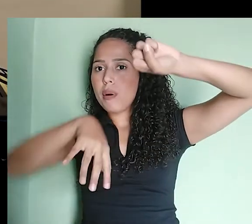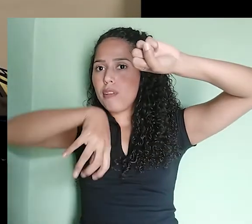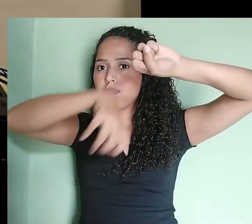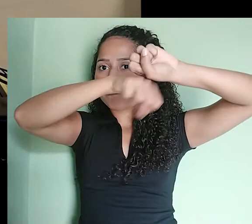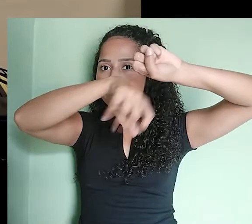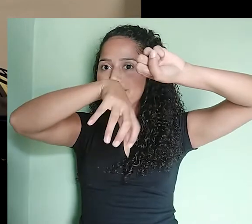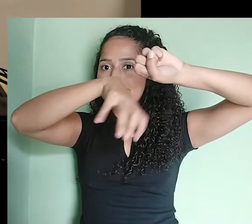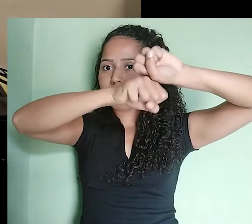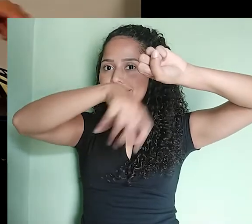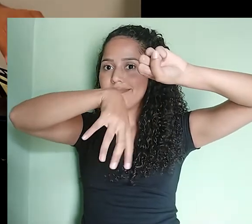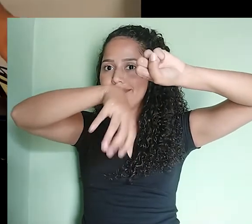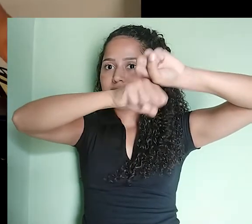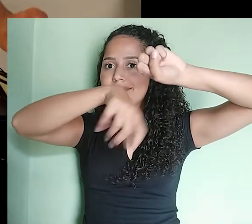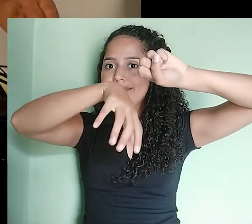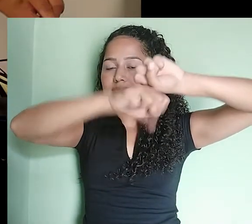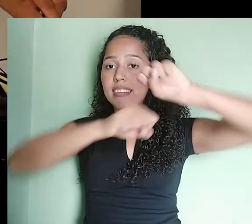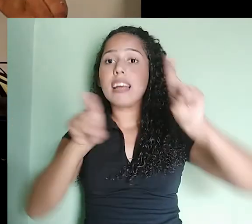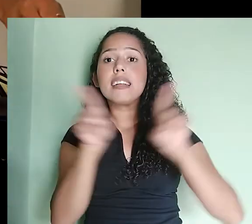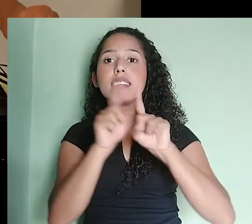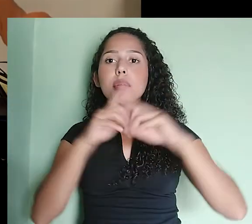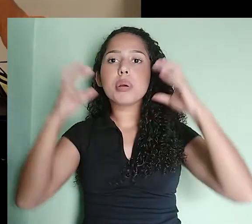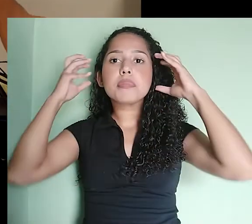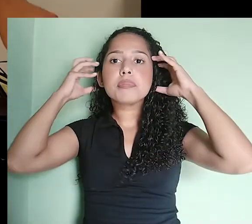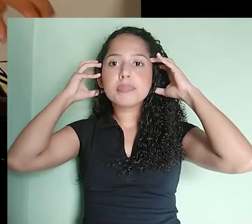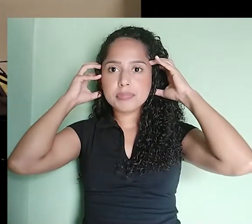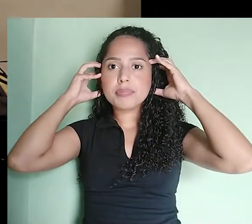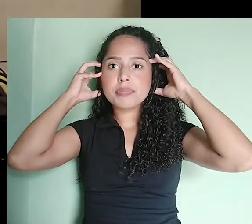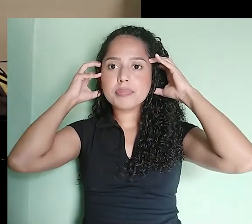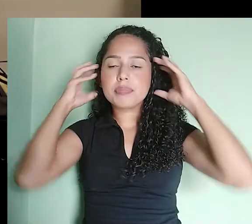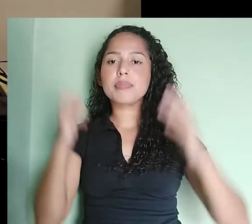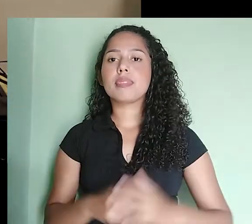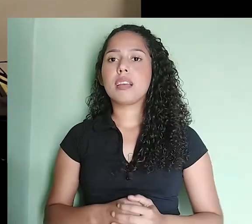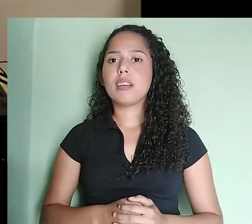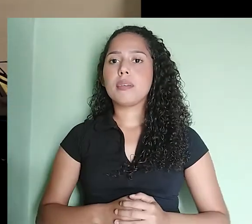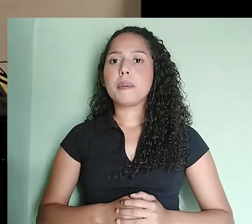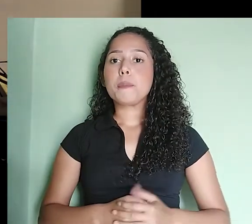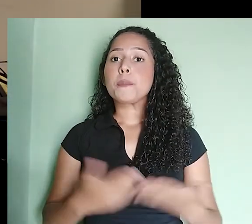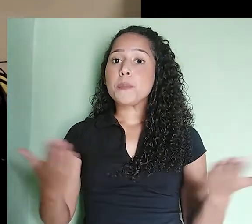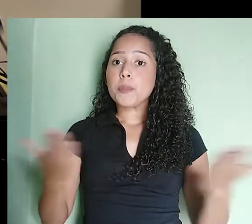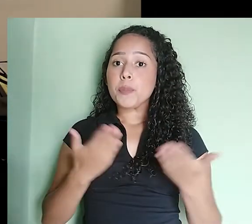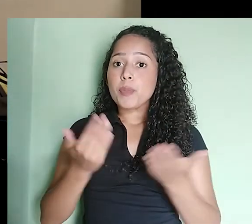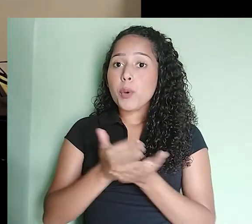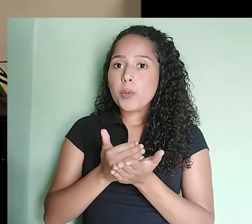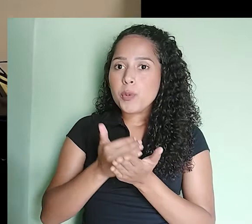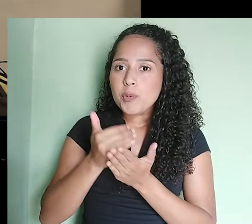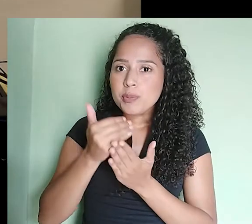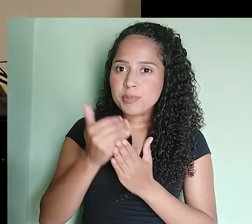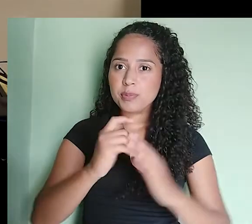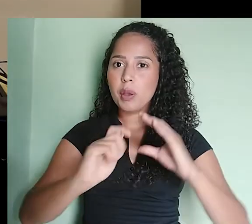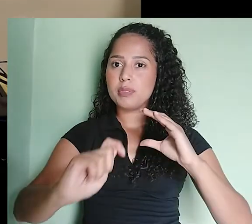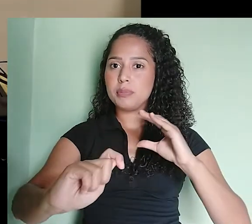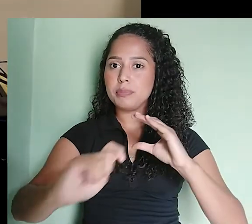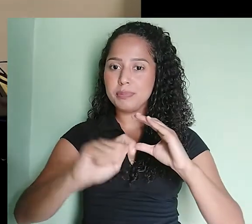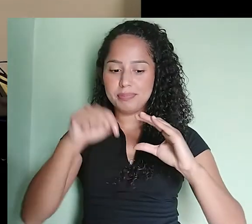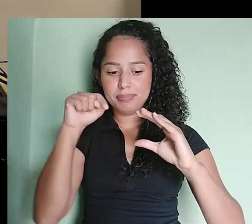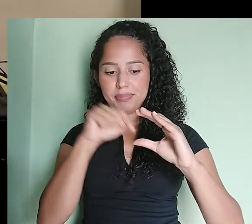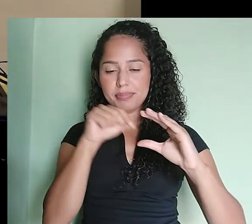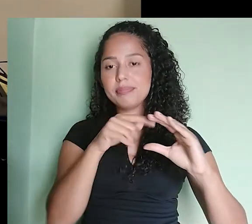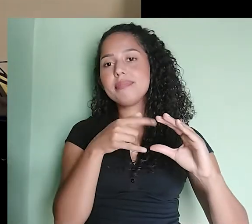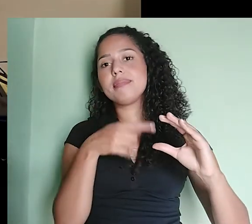Eu tenho aqui um fone de ouvido. Então, vamos começar conectando a nossa interface no computador. Eu